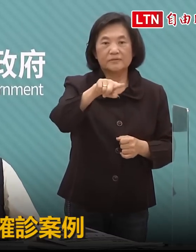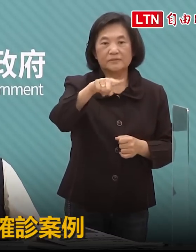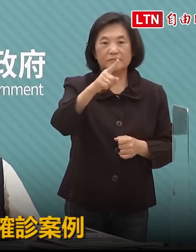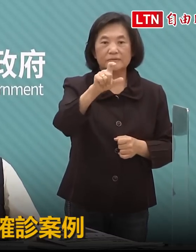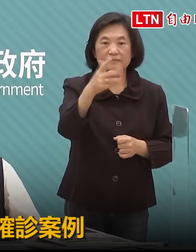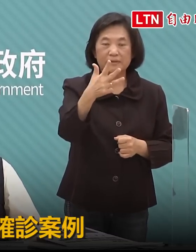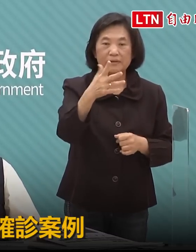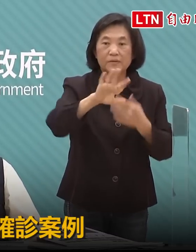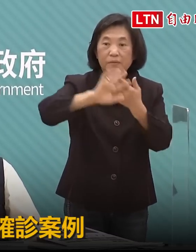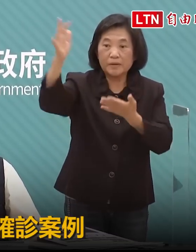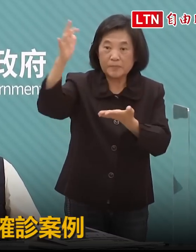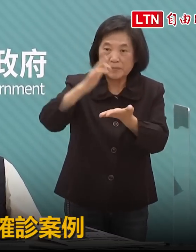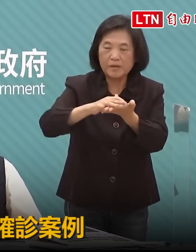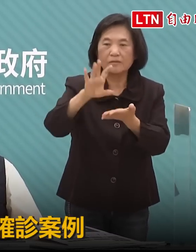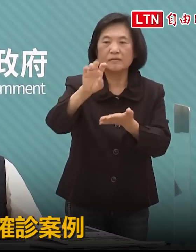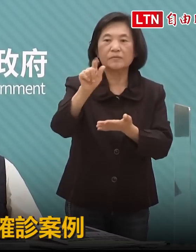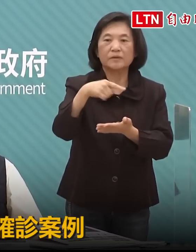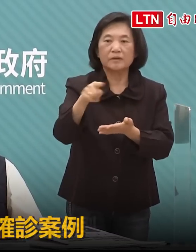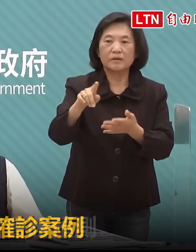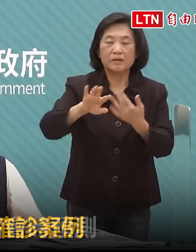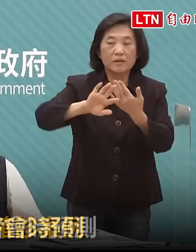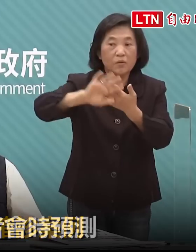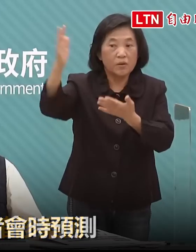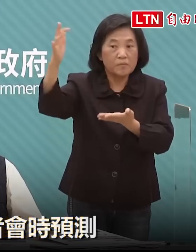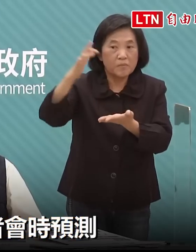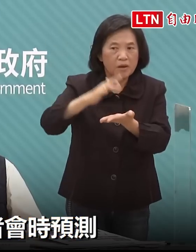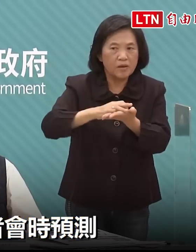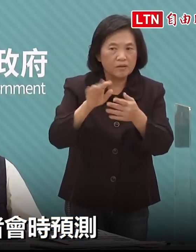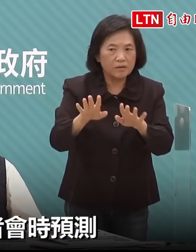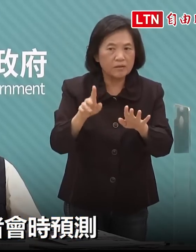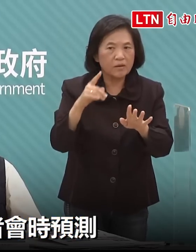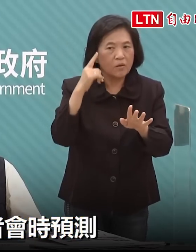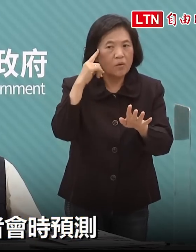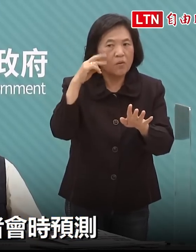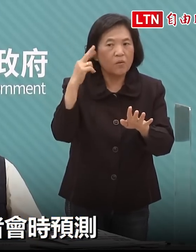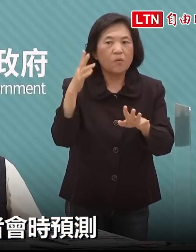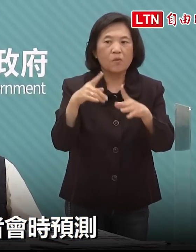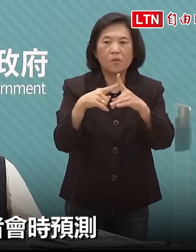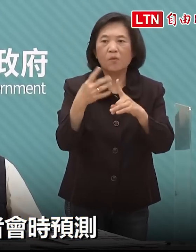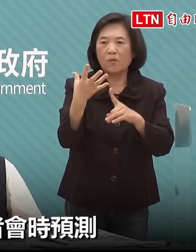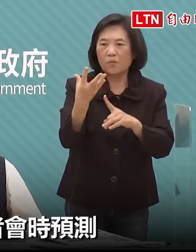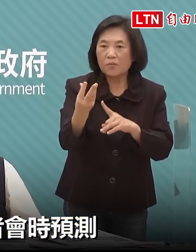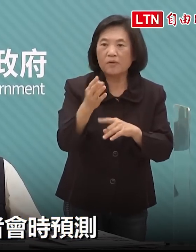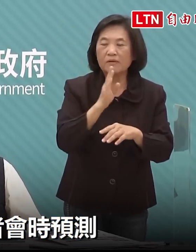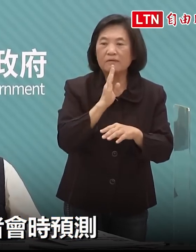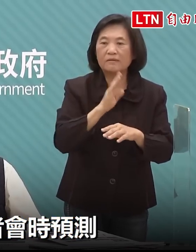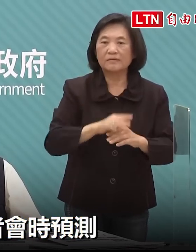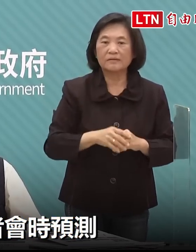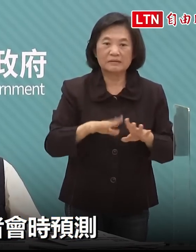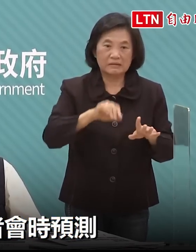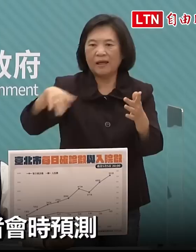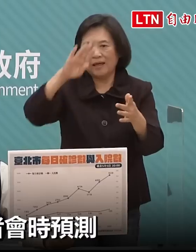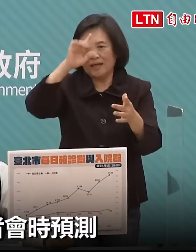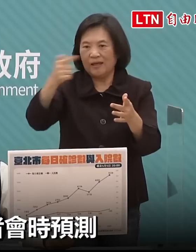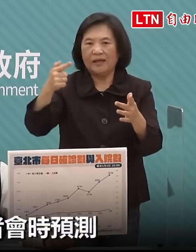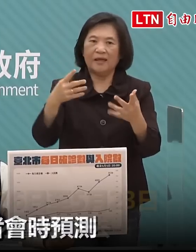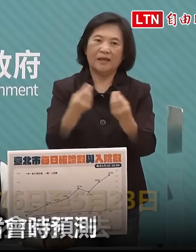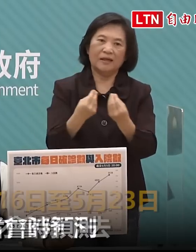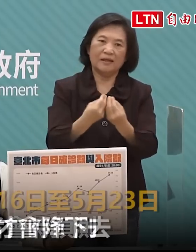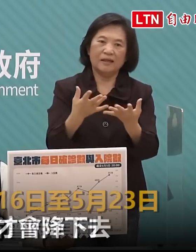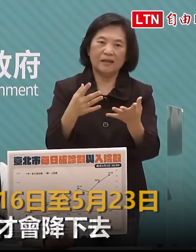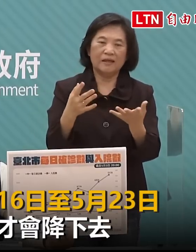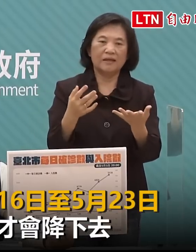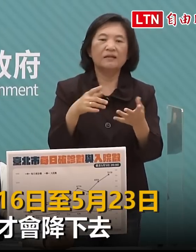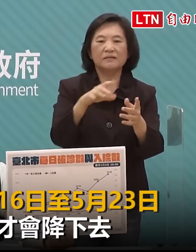四十五例所以相對於境外我們現在這個新冠肺炎已經是變成本土的問題按照